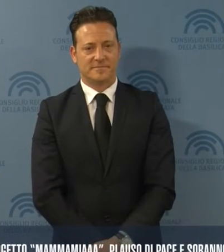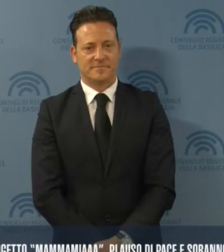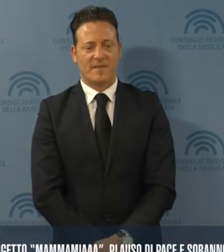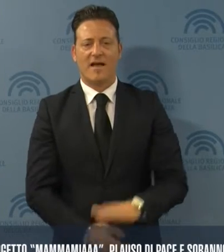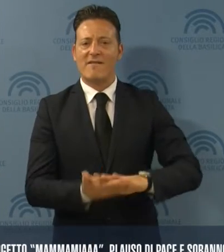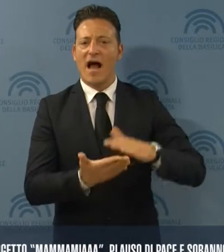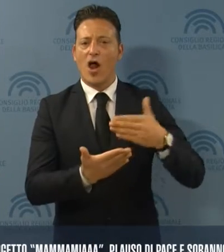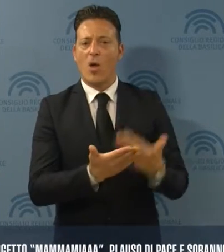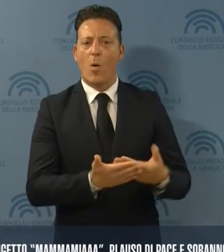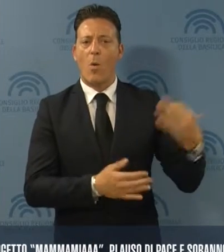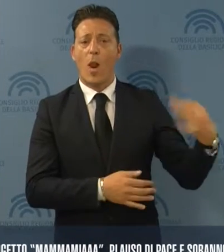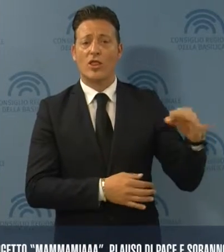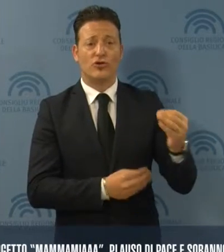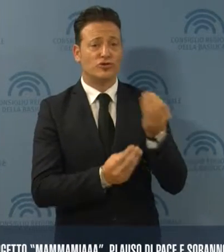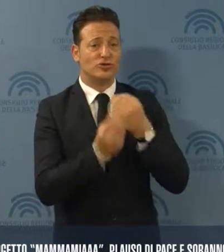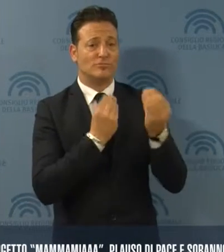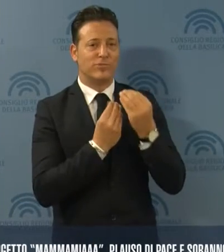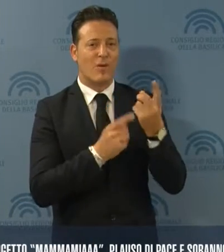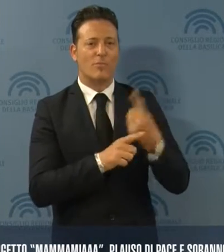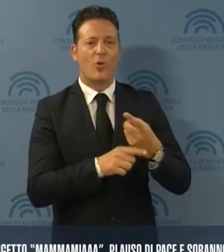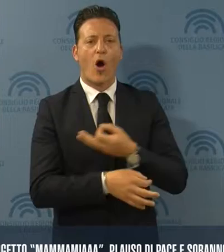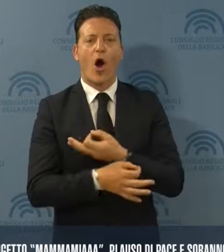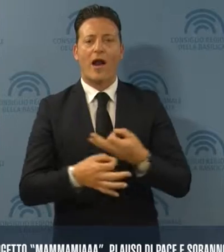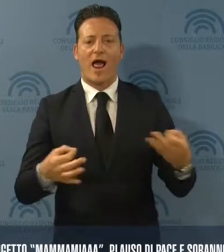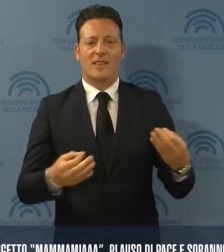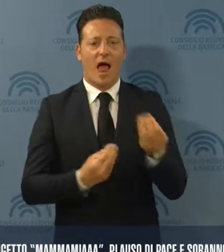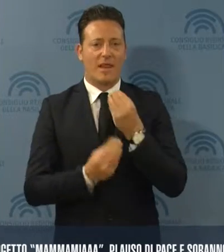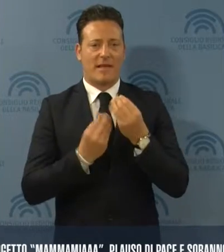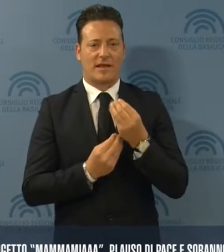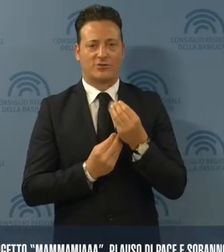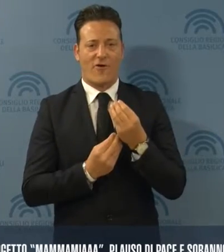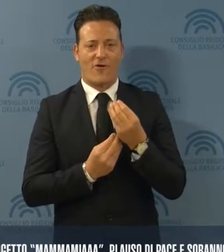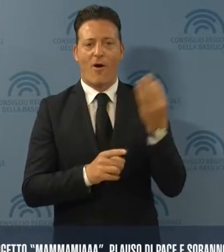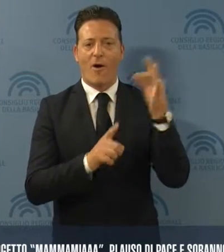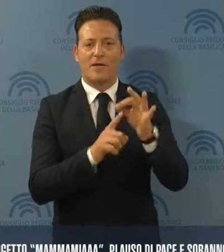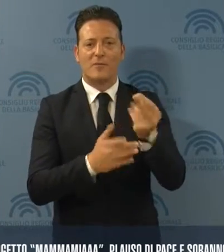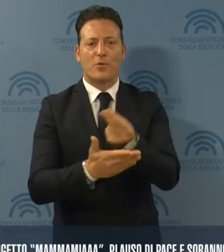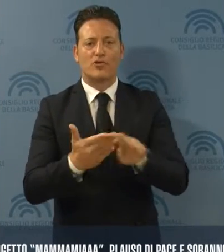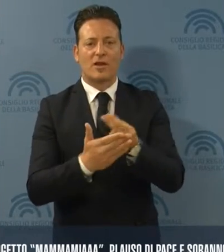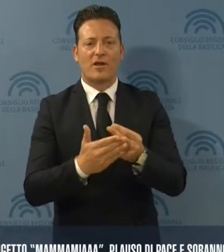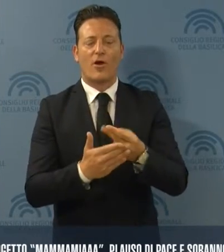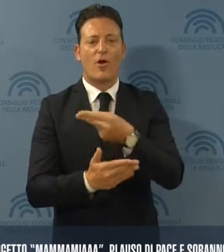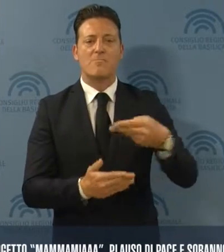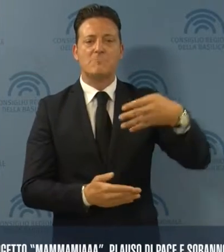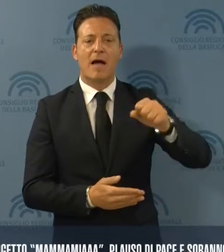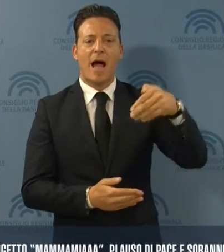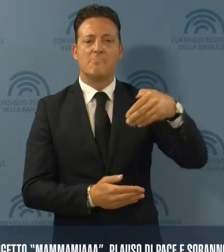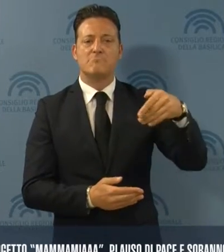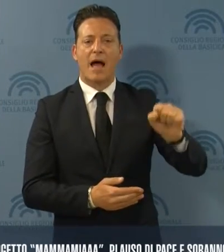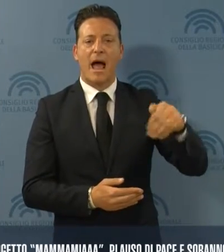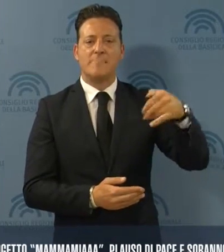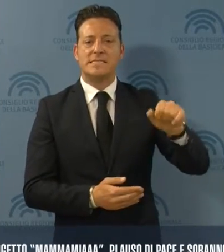Valorizzazione della qualità del cibo e della corretta alimentazione. E' lo scopo del progetto chiamato Mamma Mia,